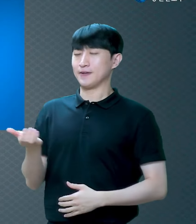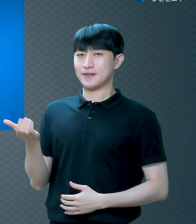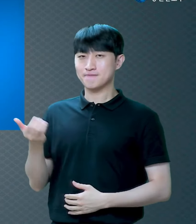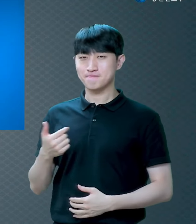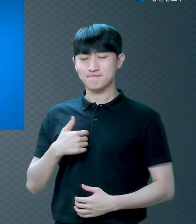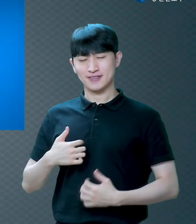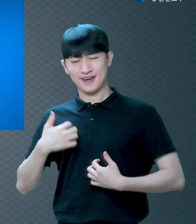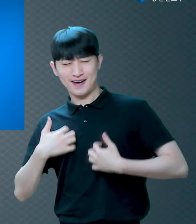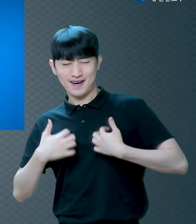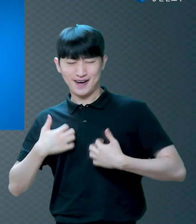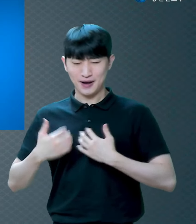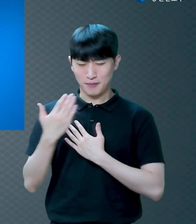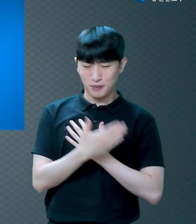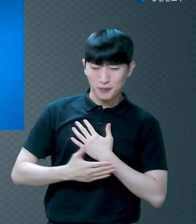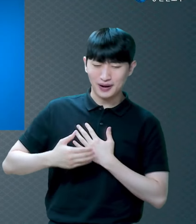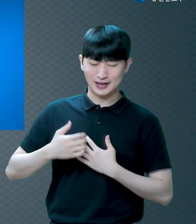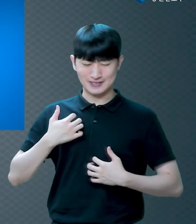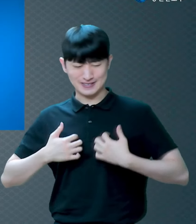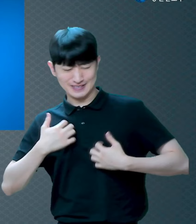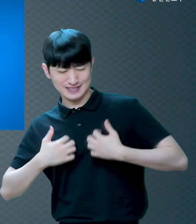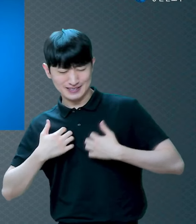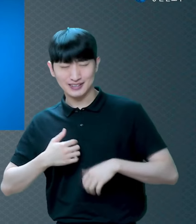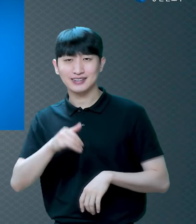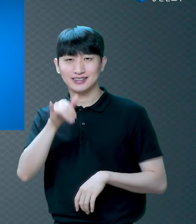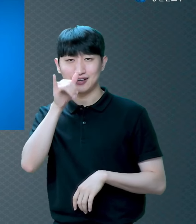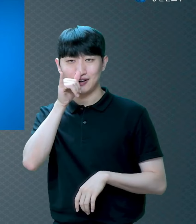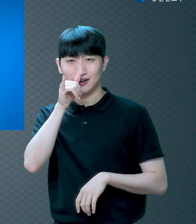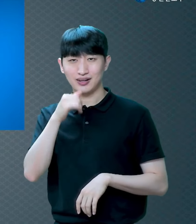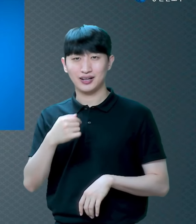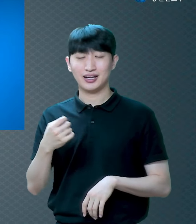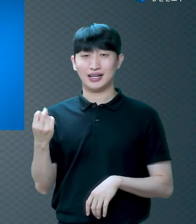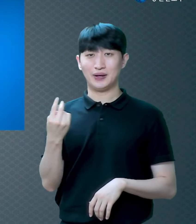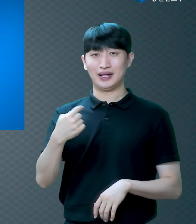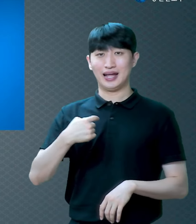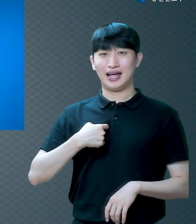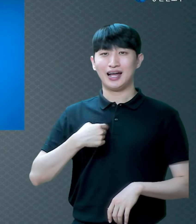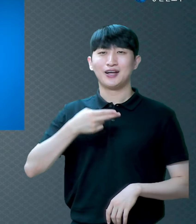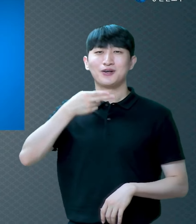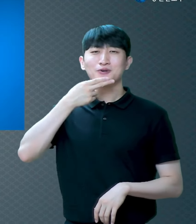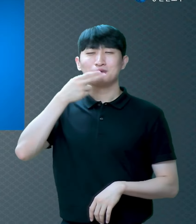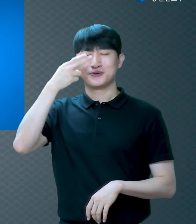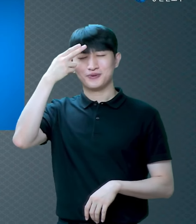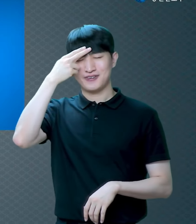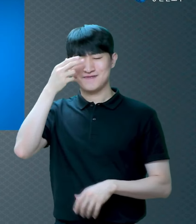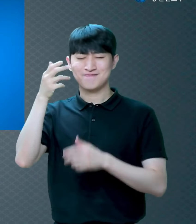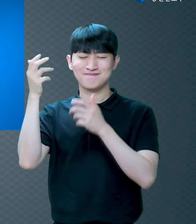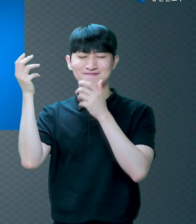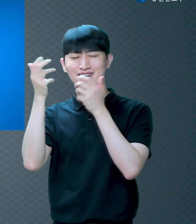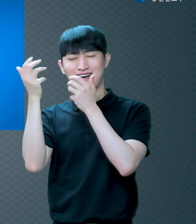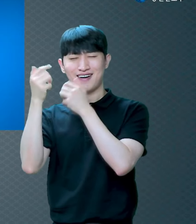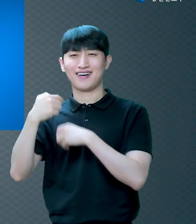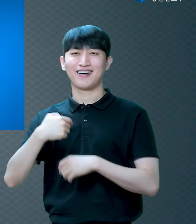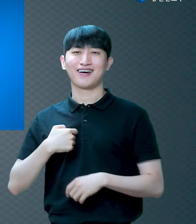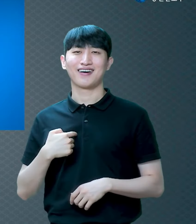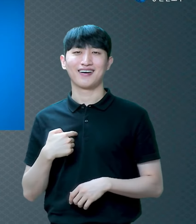밤새 먹고 그때는 경기가 좋았으니까요